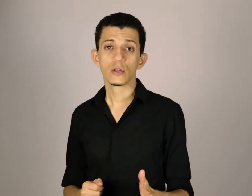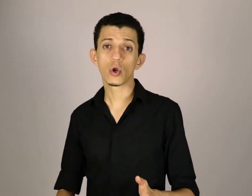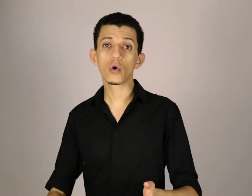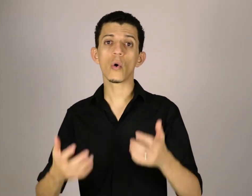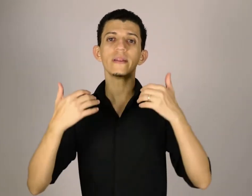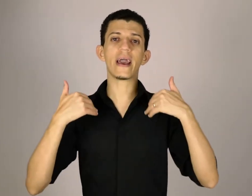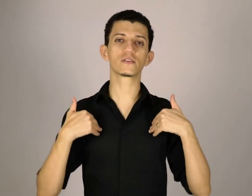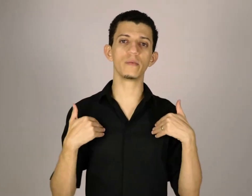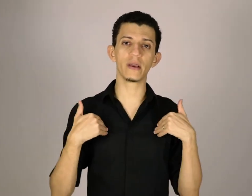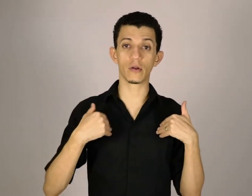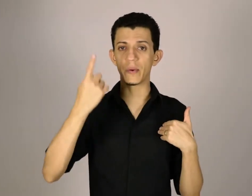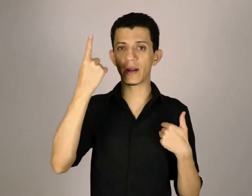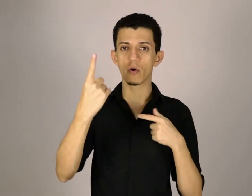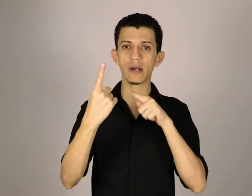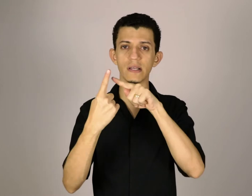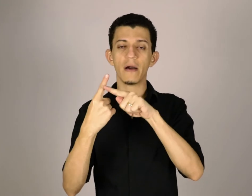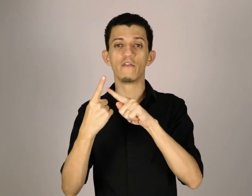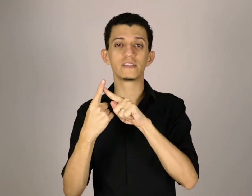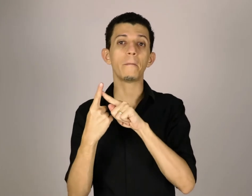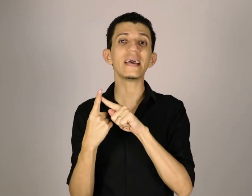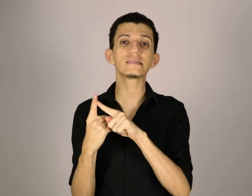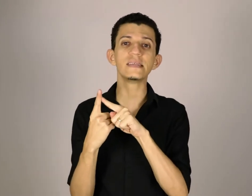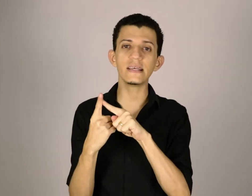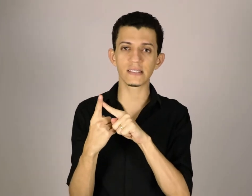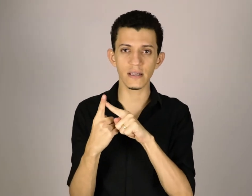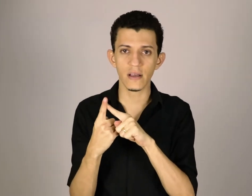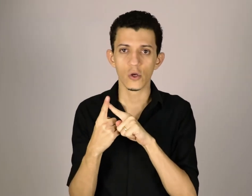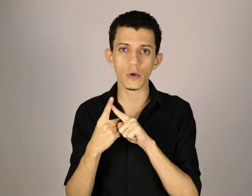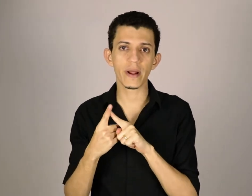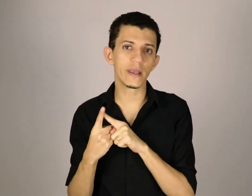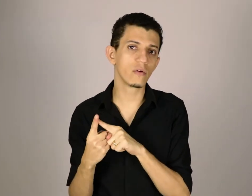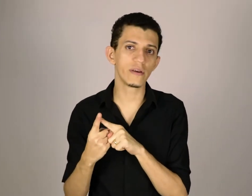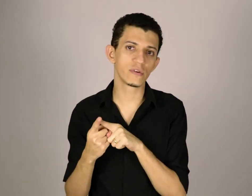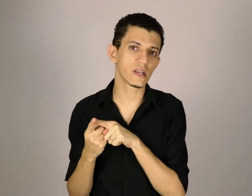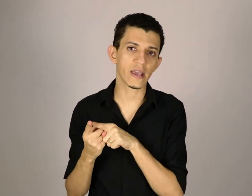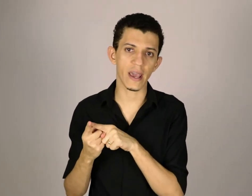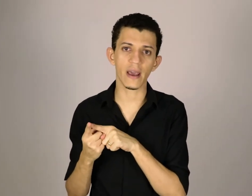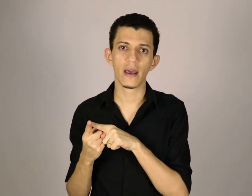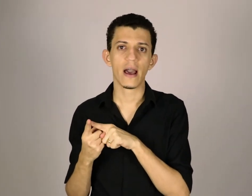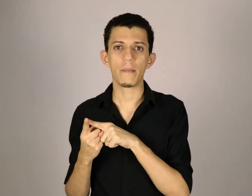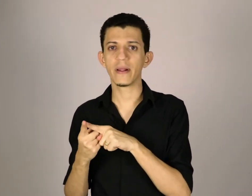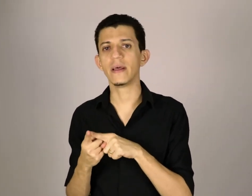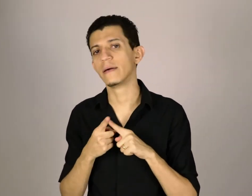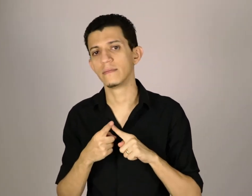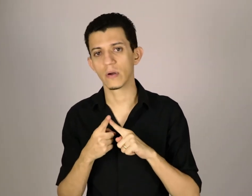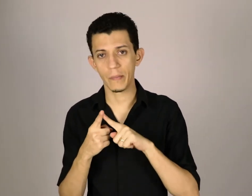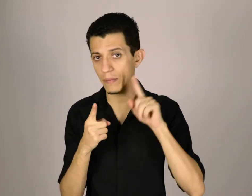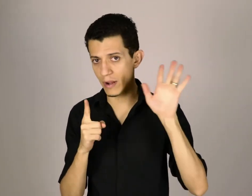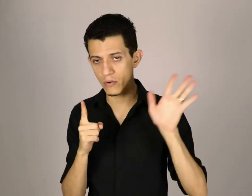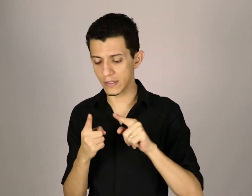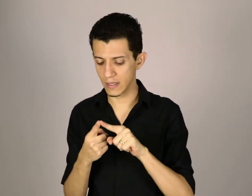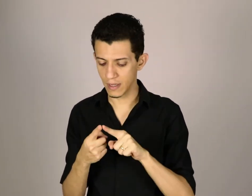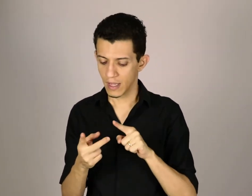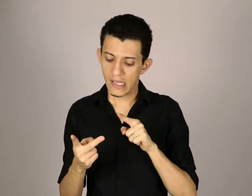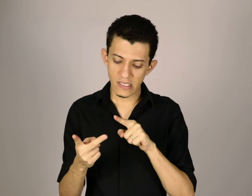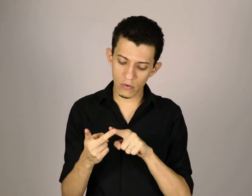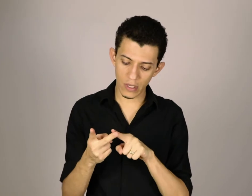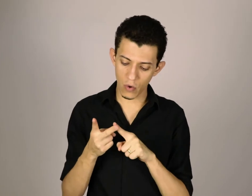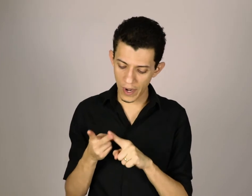trocou ideias comigo, então a primeira coisa, você pesquisa sobre aquilo que você quer aprender, primeira coisa. segunda coisa,